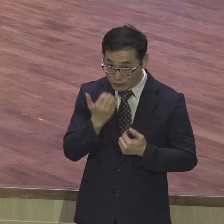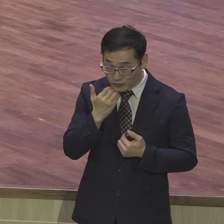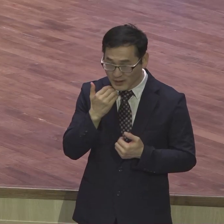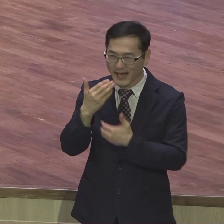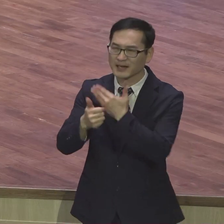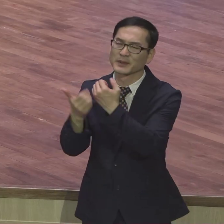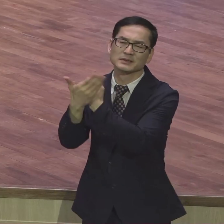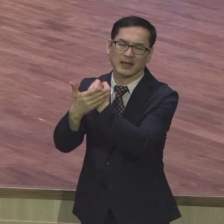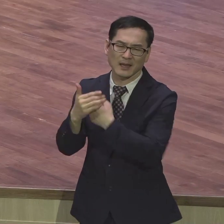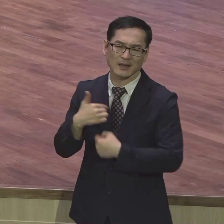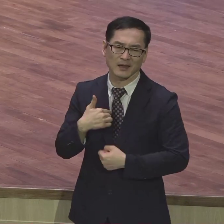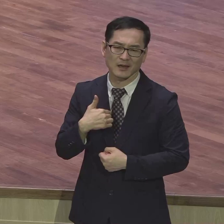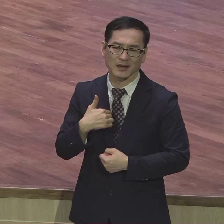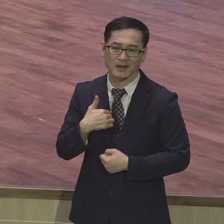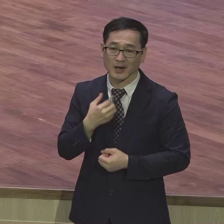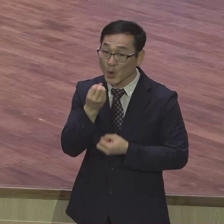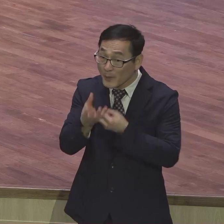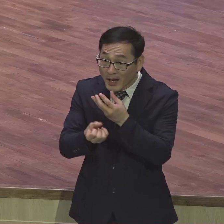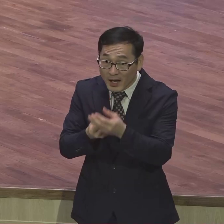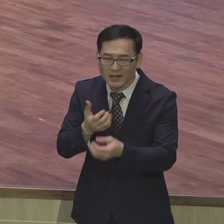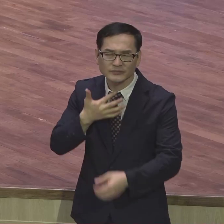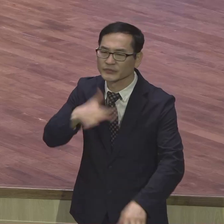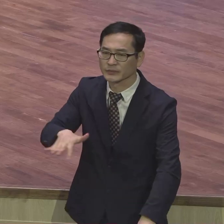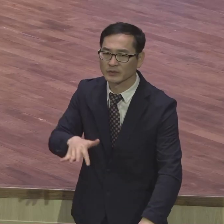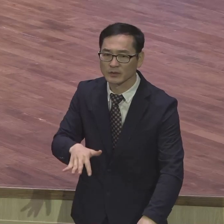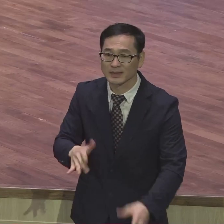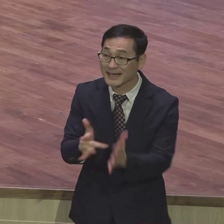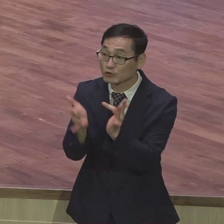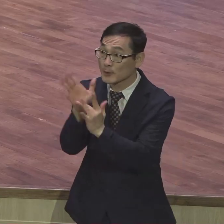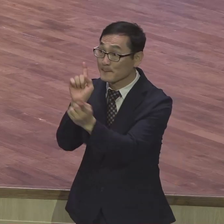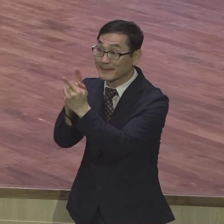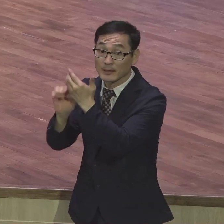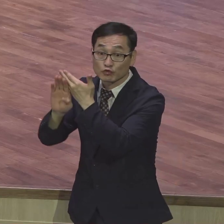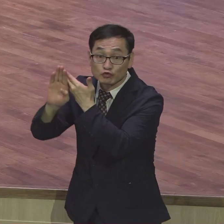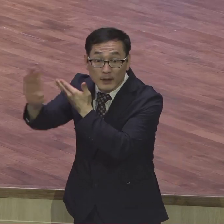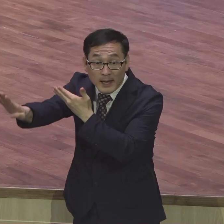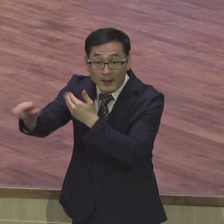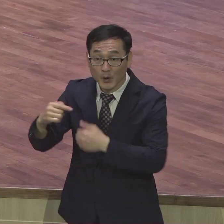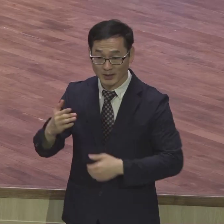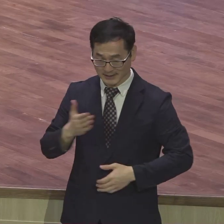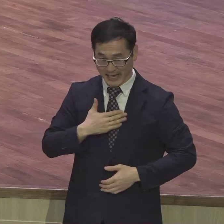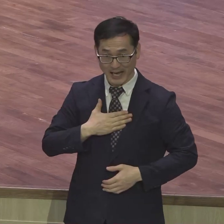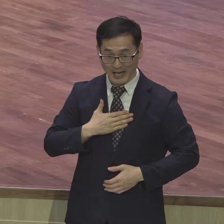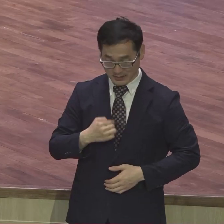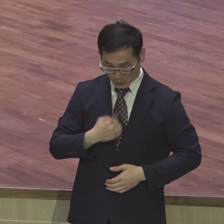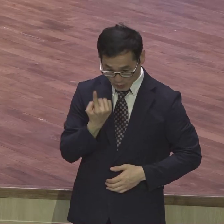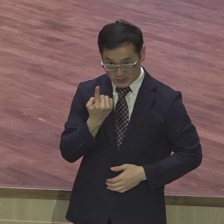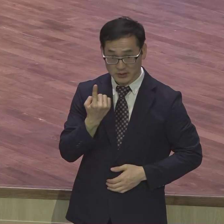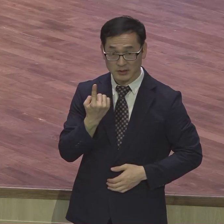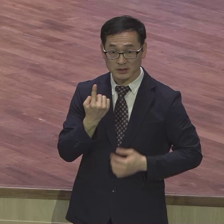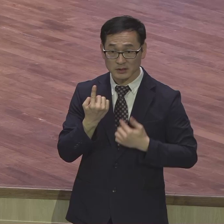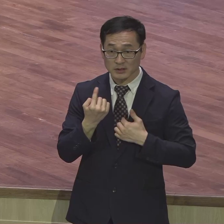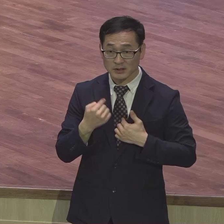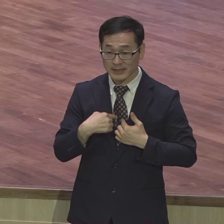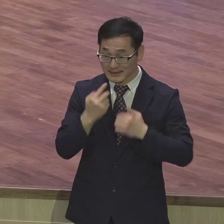도상의 예수 보라신 예수 그리스도를 만난 이후에 처음으로 한 말이에요 나의 나된 것은 하나님의 은혜로라